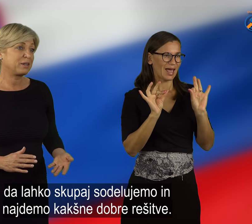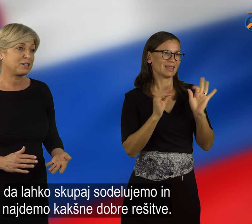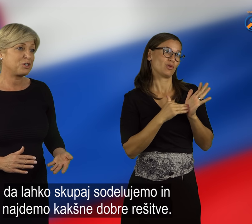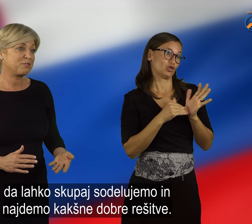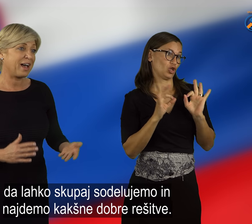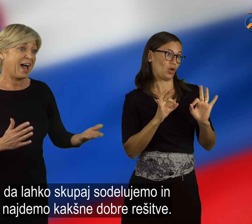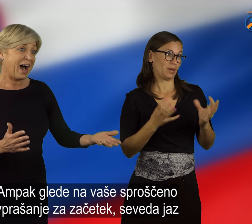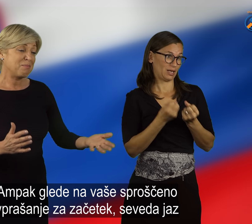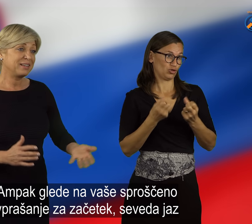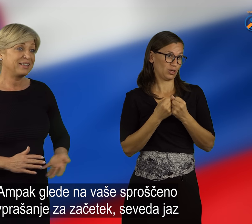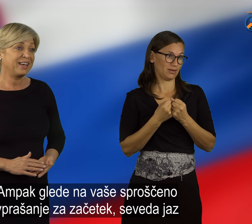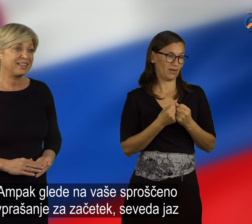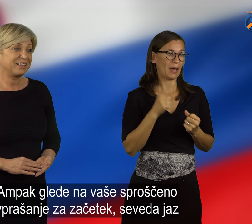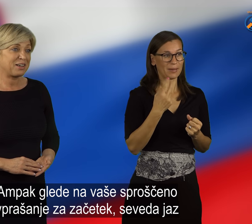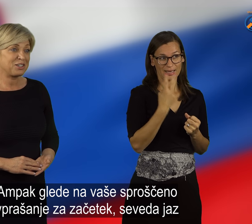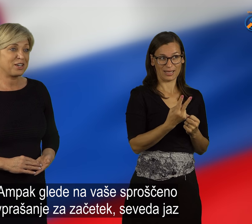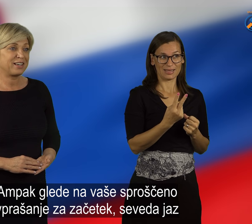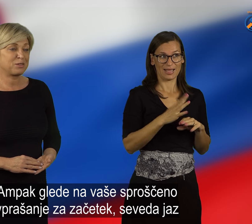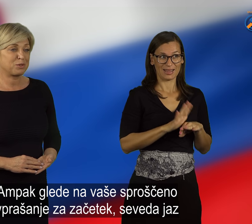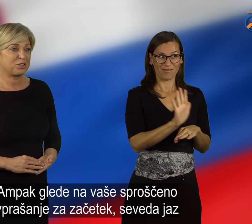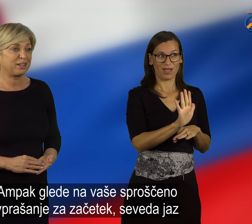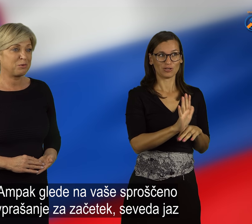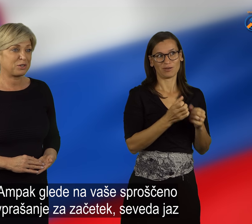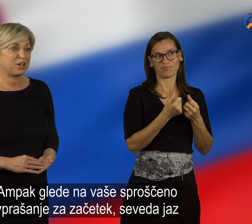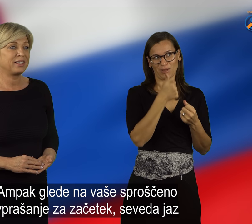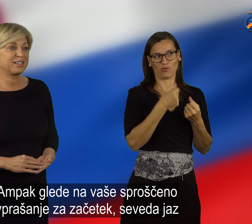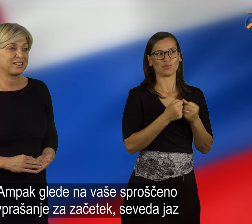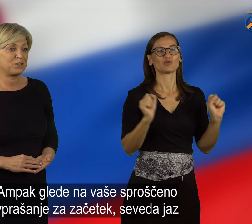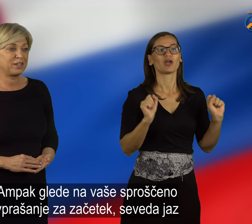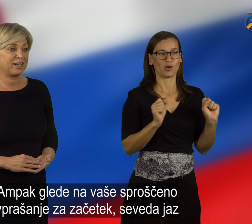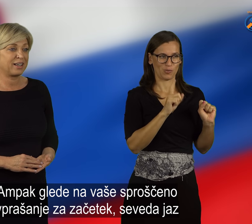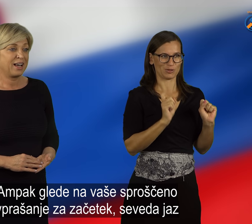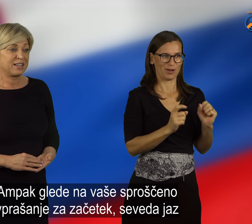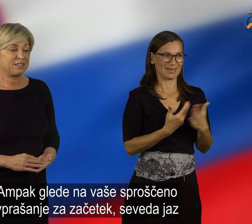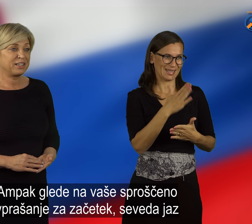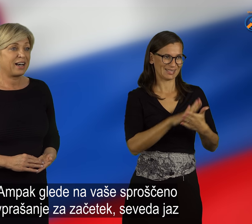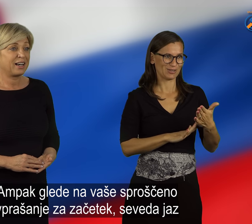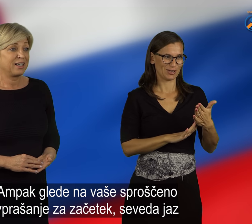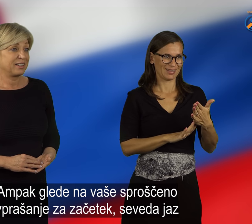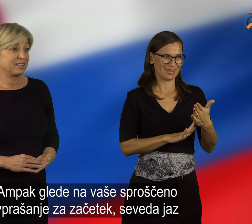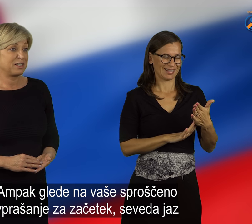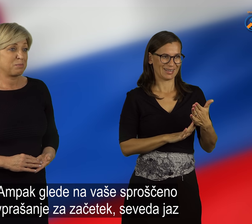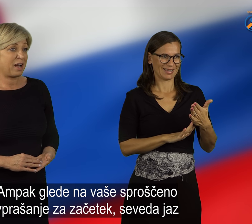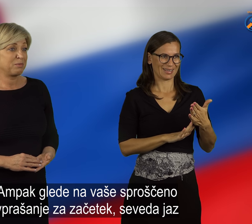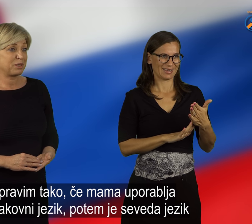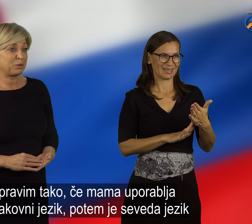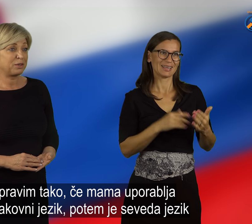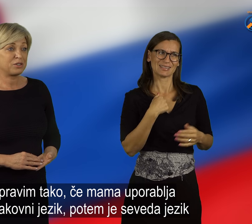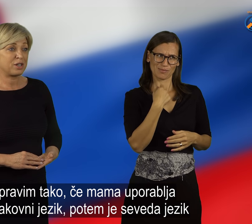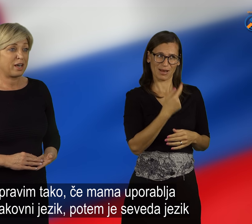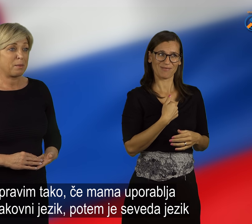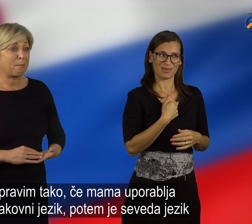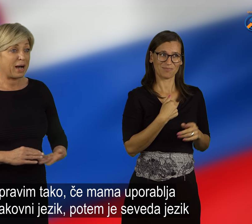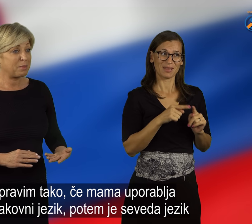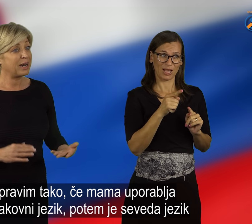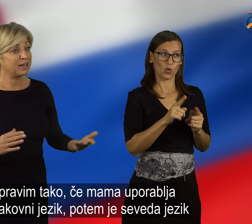dobre rešitve. Ampak glede na vaše sproščeno vprašanje za začetek, seveda spravim tako,